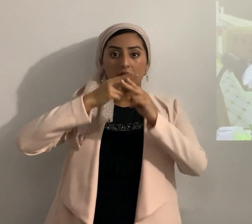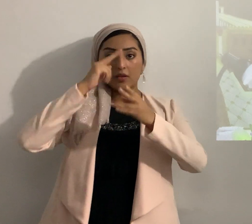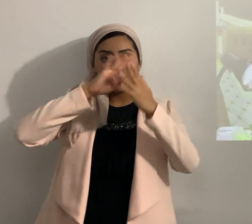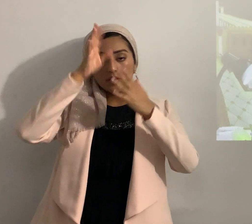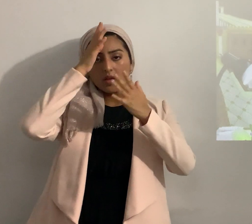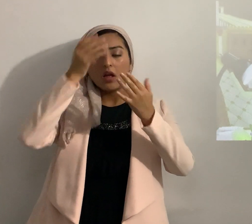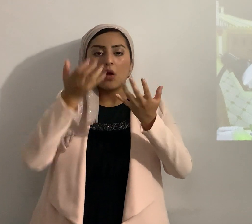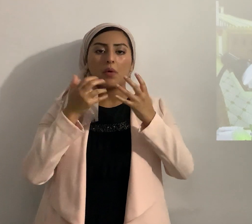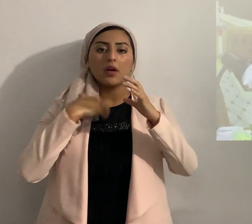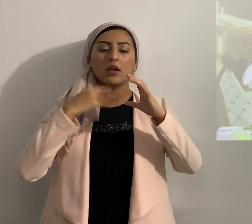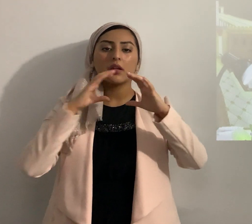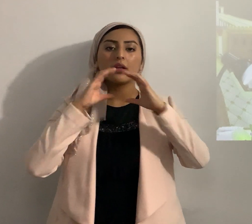comentar esto amados